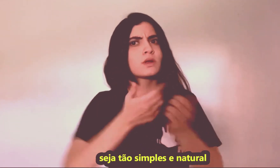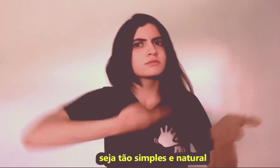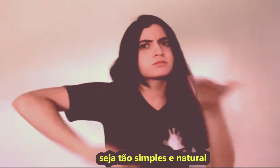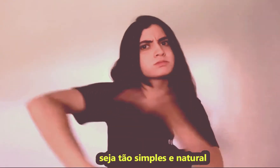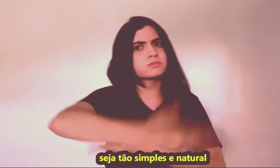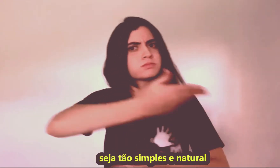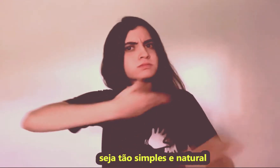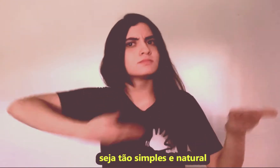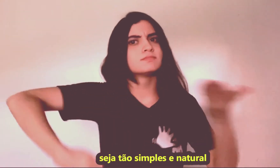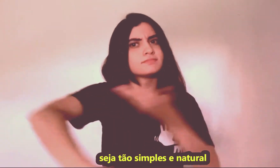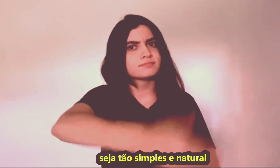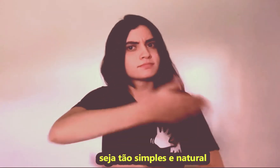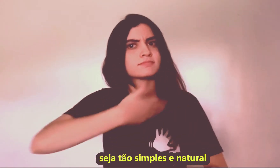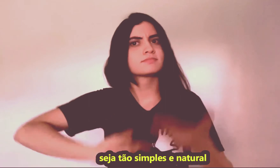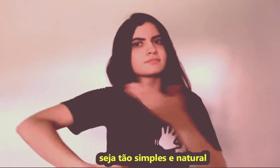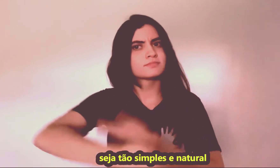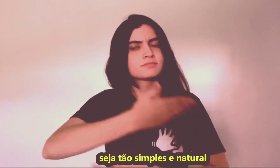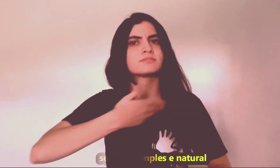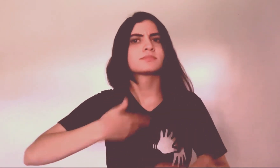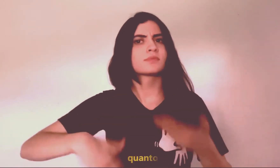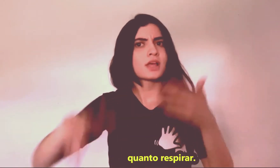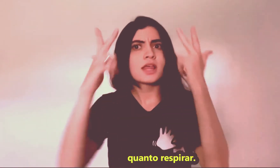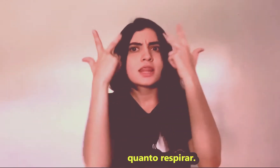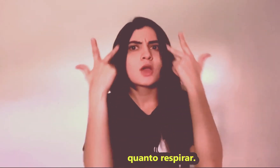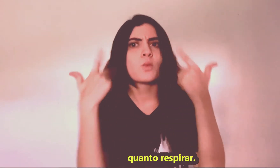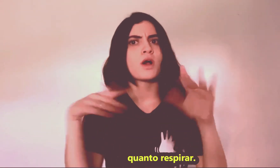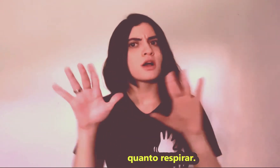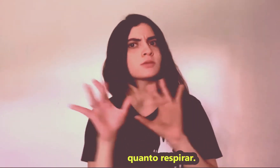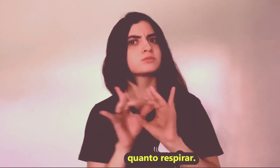simples e natural quanto respirar.